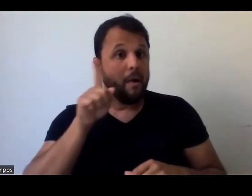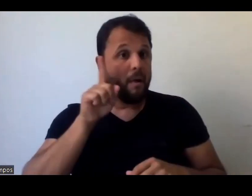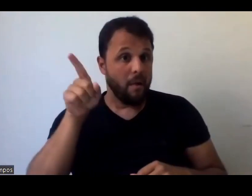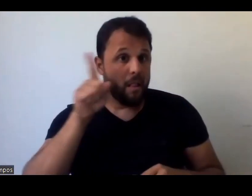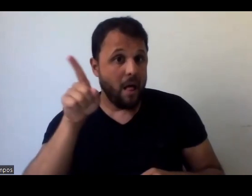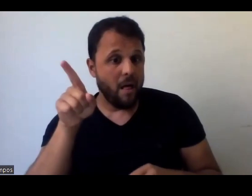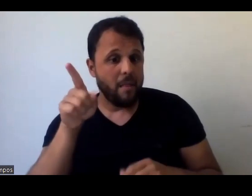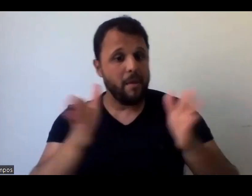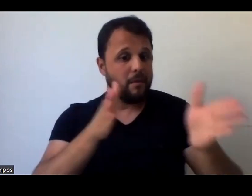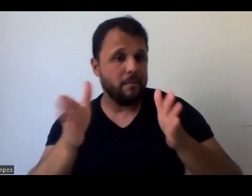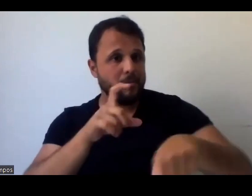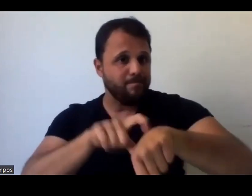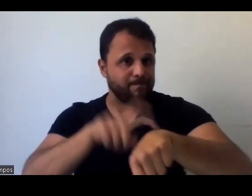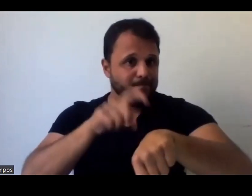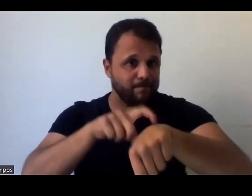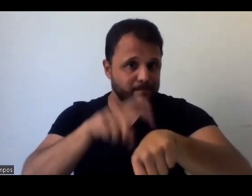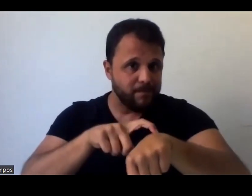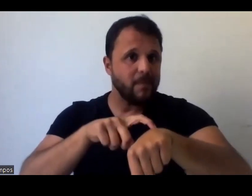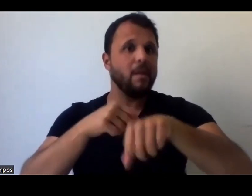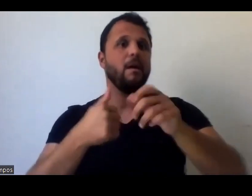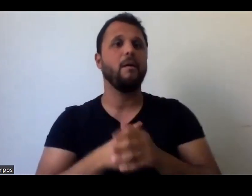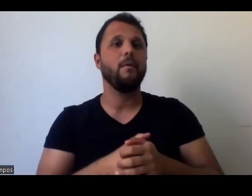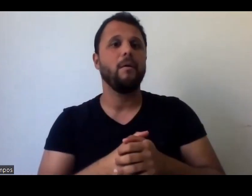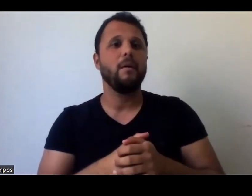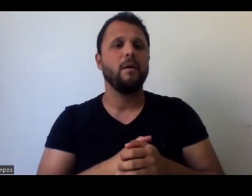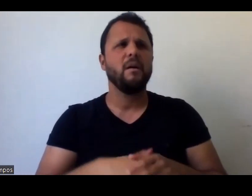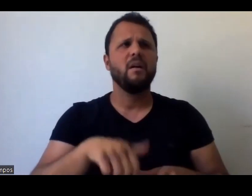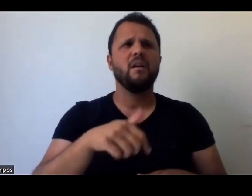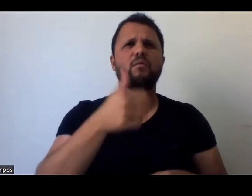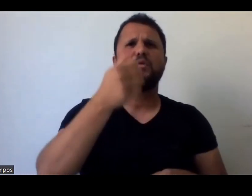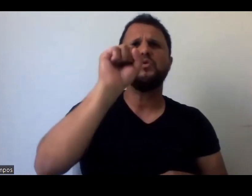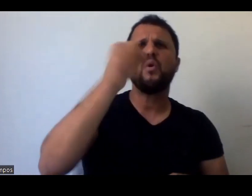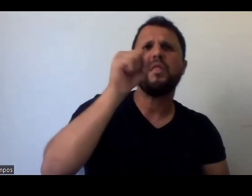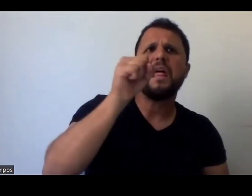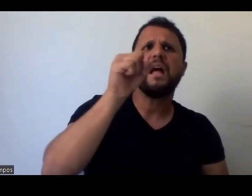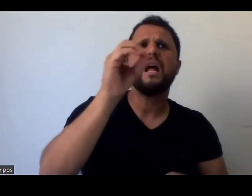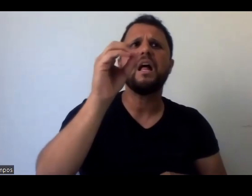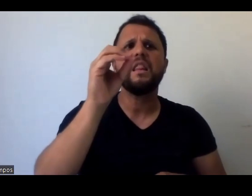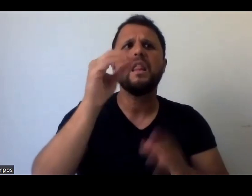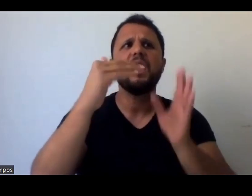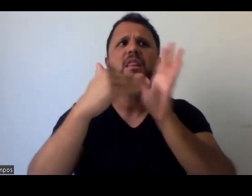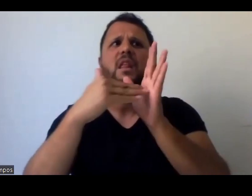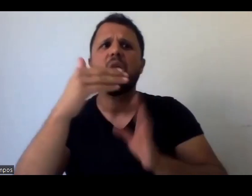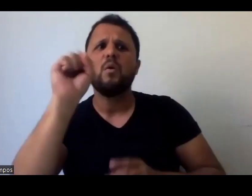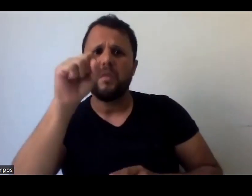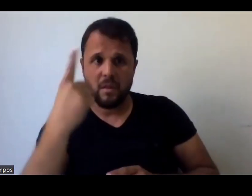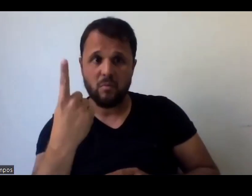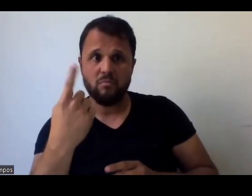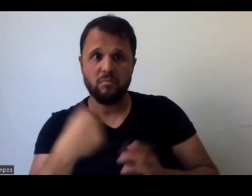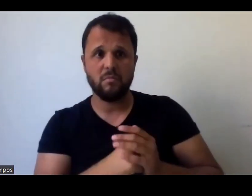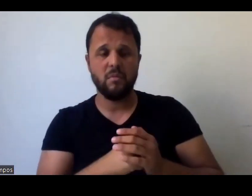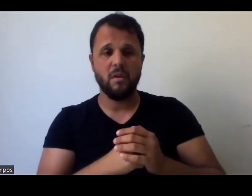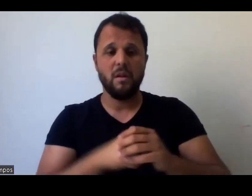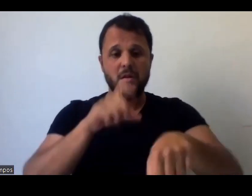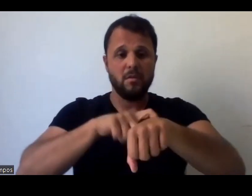nessa época, enfim, as exposições que ela realizou foram em 80 e 81, e nessa época ela era, né,